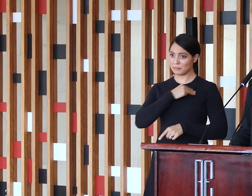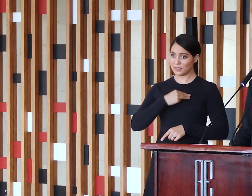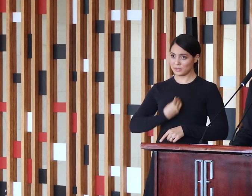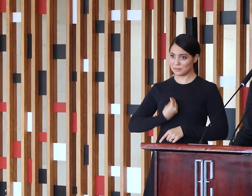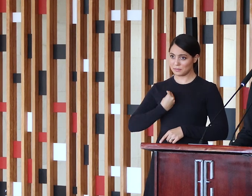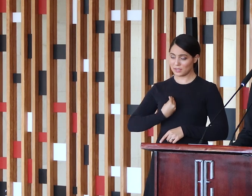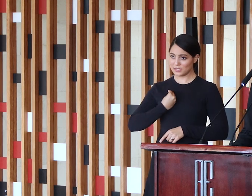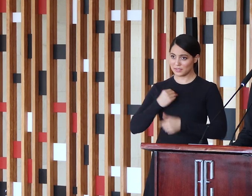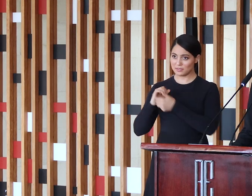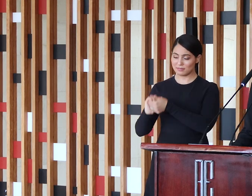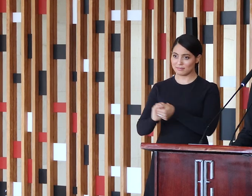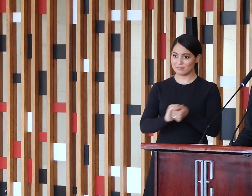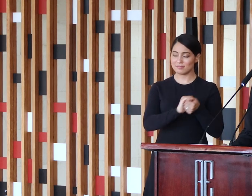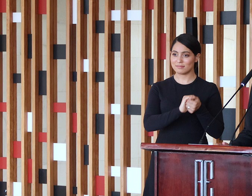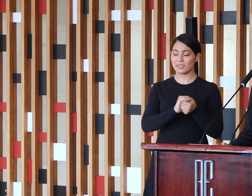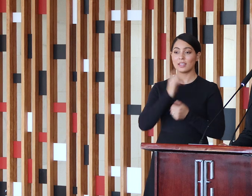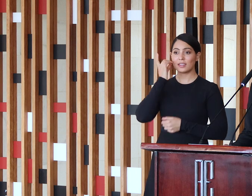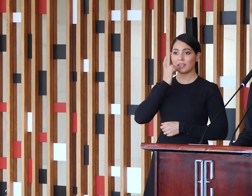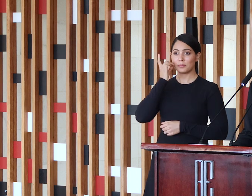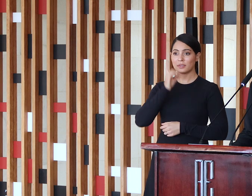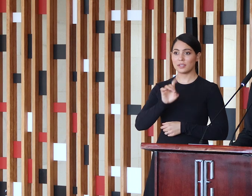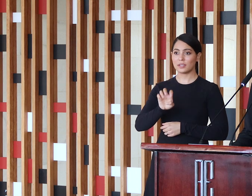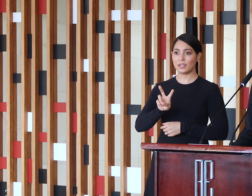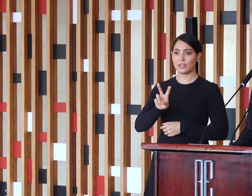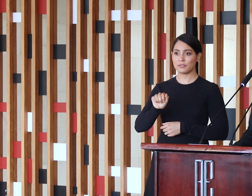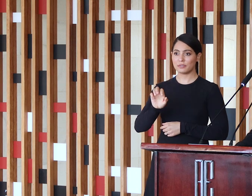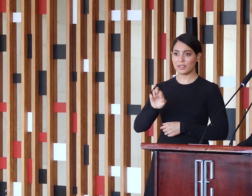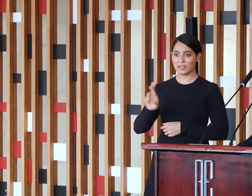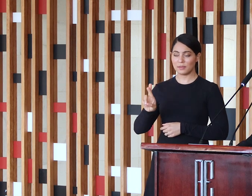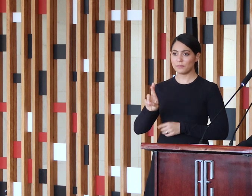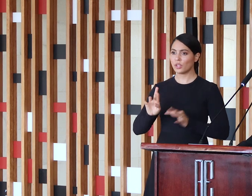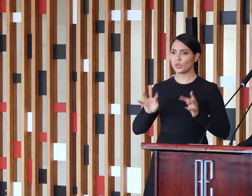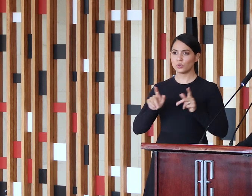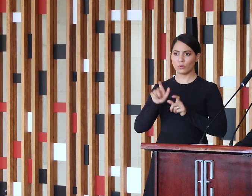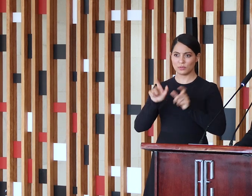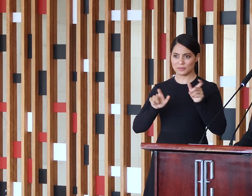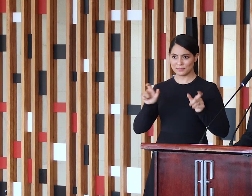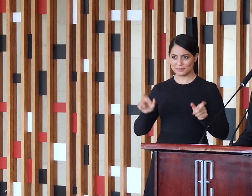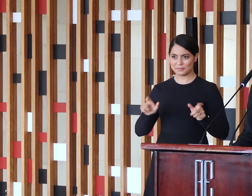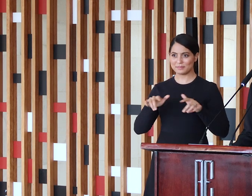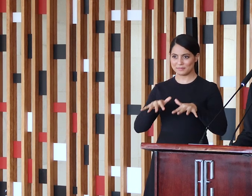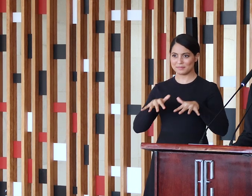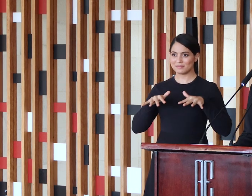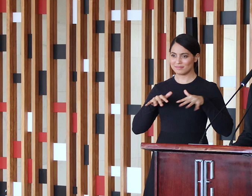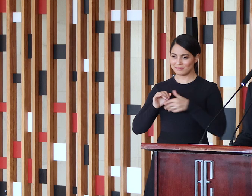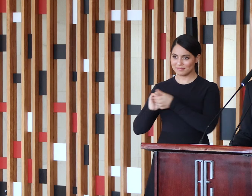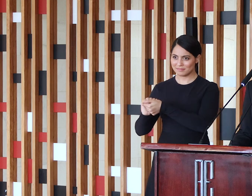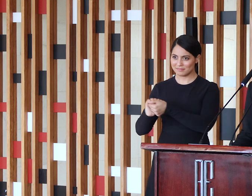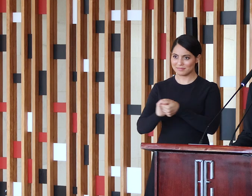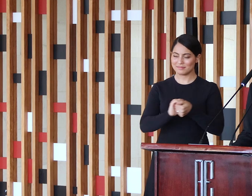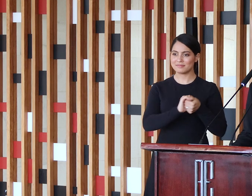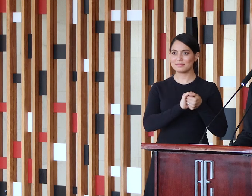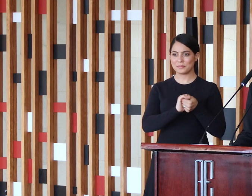ao deputado Evair de Mello, estendo meus cumprimentos à bancada, que vem nos